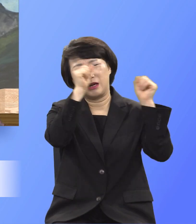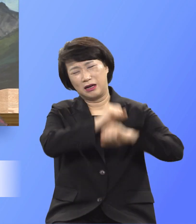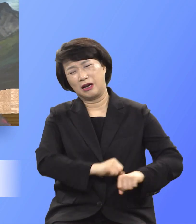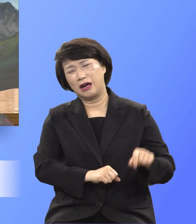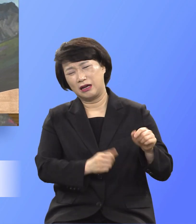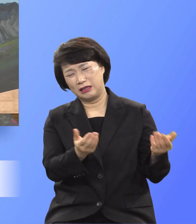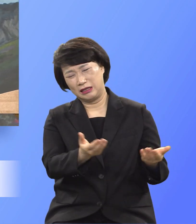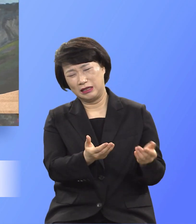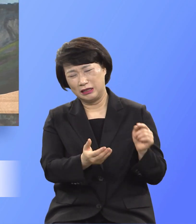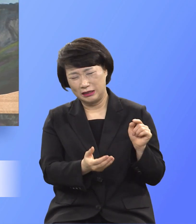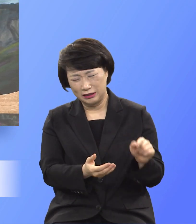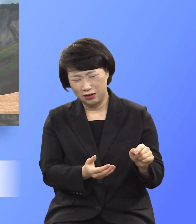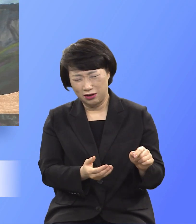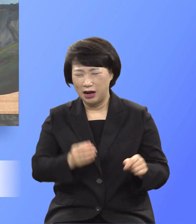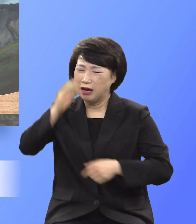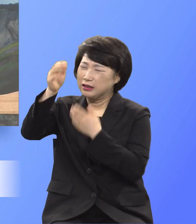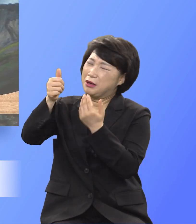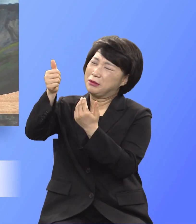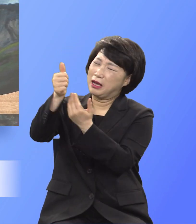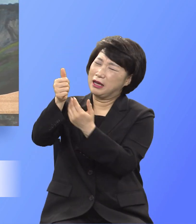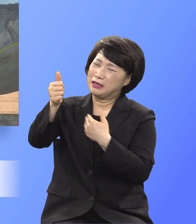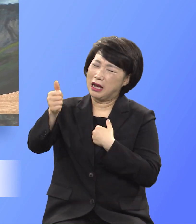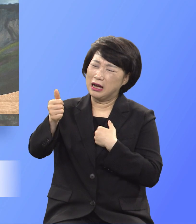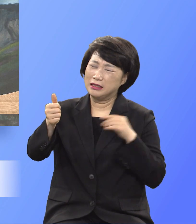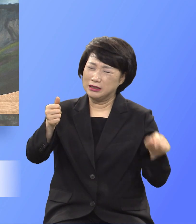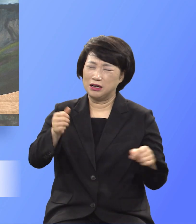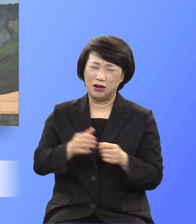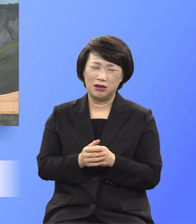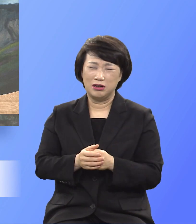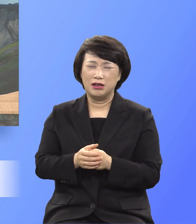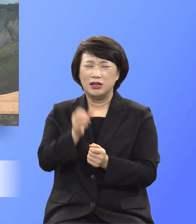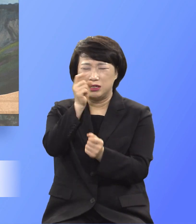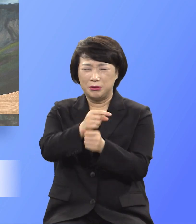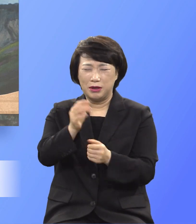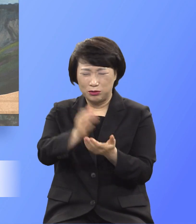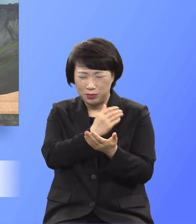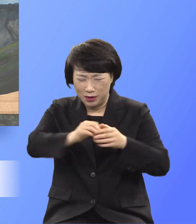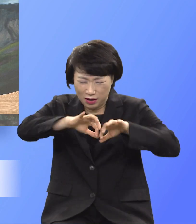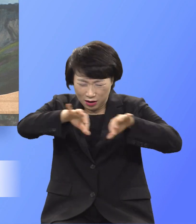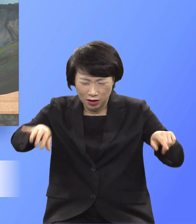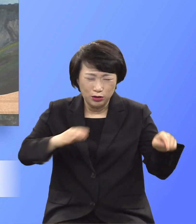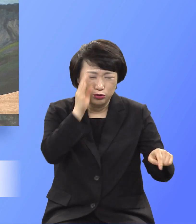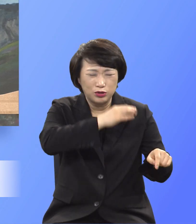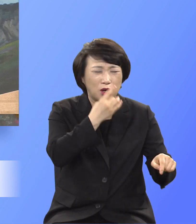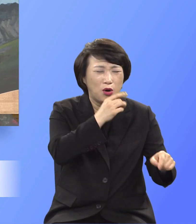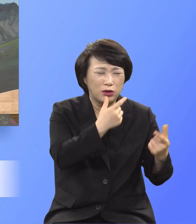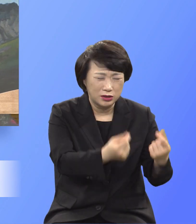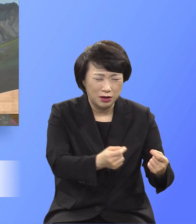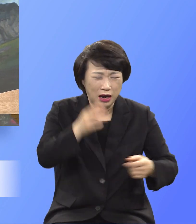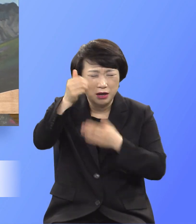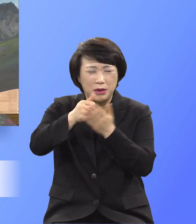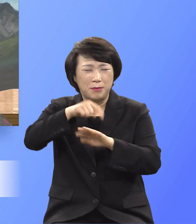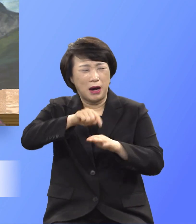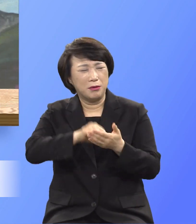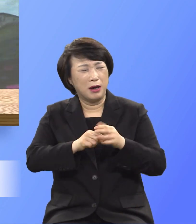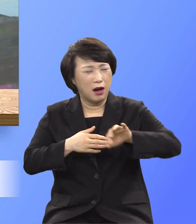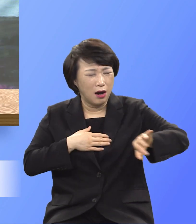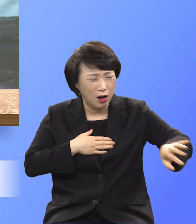일입니다 하나님 앞에 이미 구별하여 쭉쟁이처럼 하나님의 마음속에서 분리되는 자들입니다